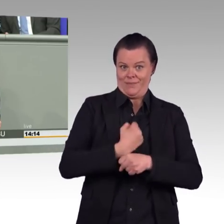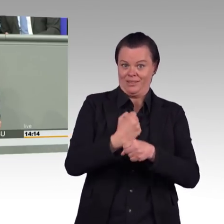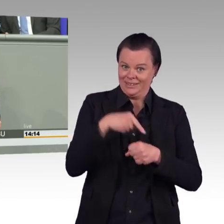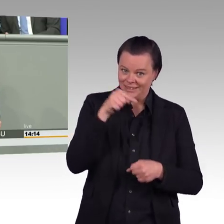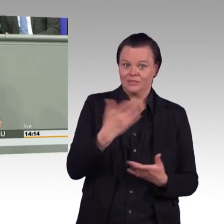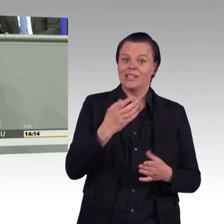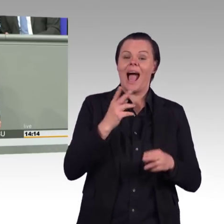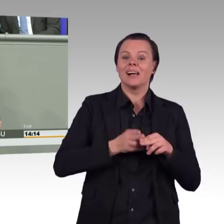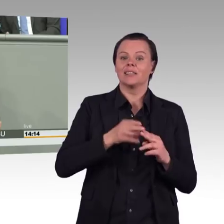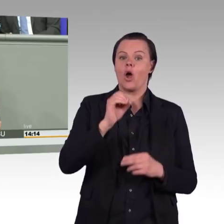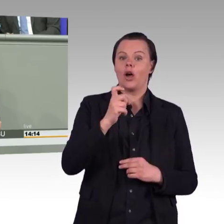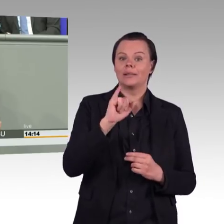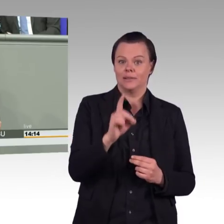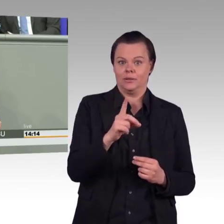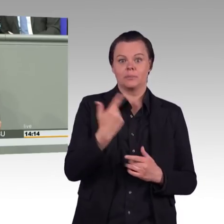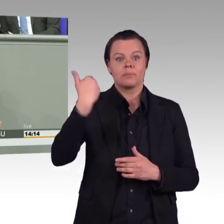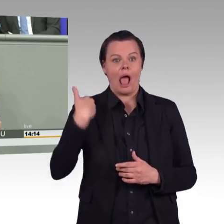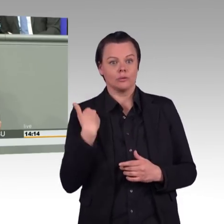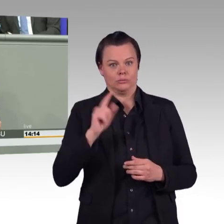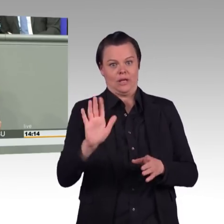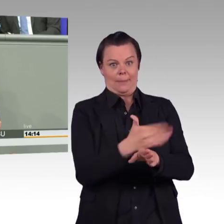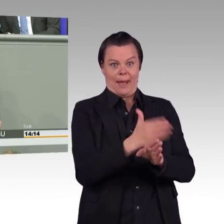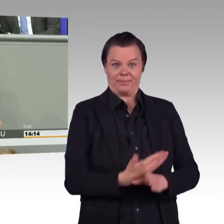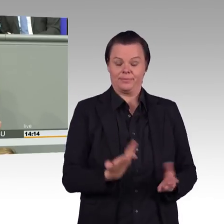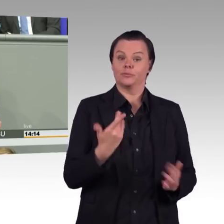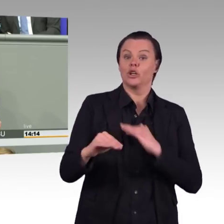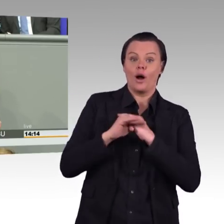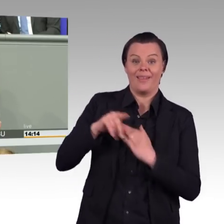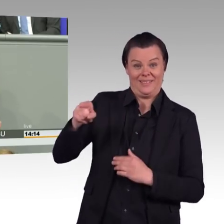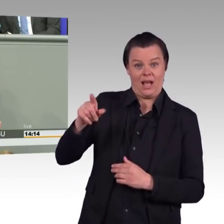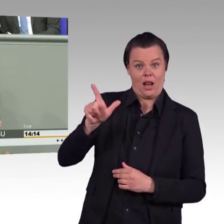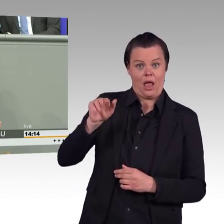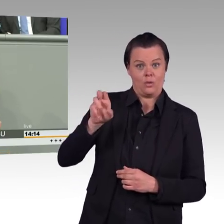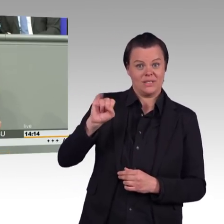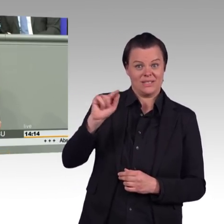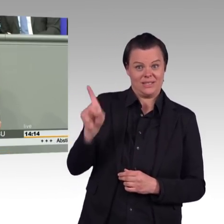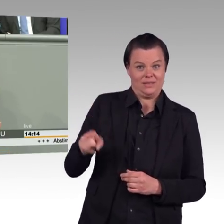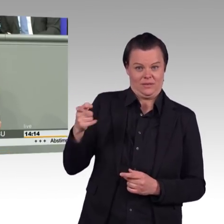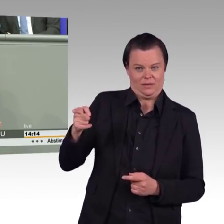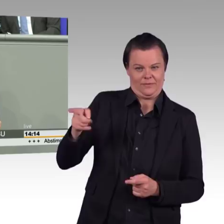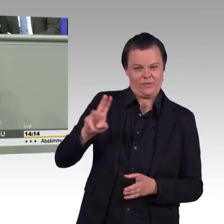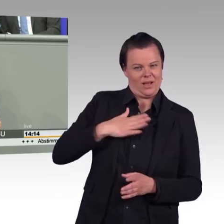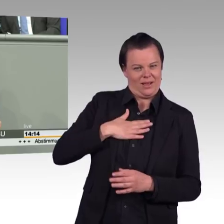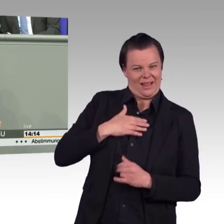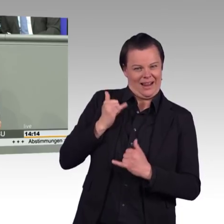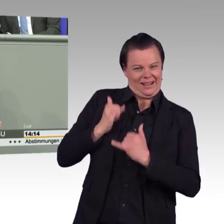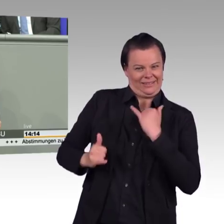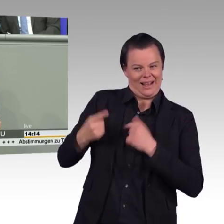weil sie durch das Ausfahren der Tagebau in den 90er Jahren entstanden ist. Das kostet uns in dieser